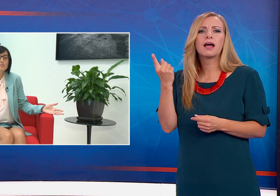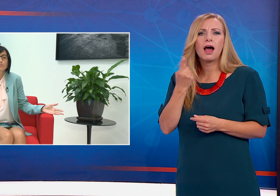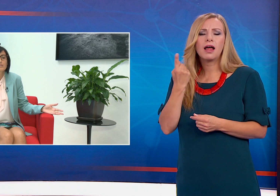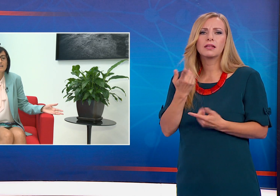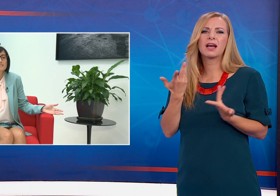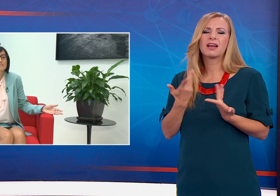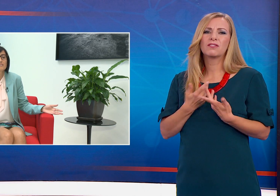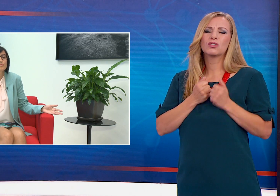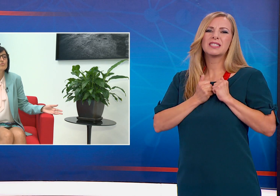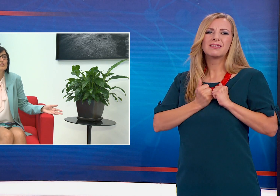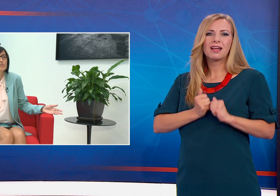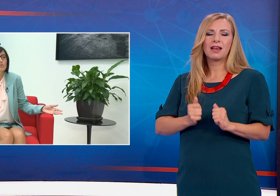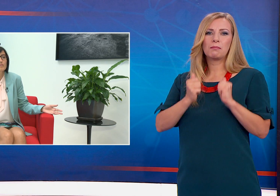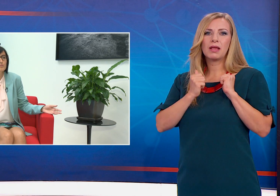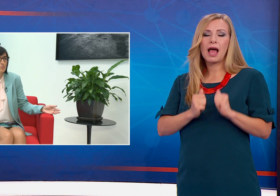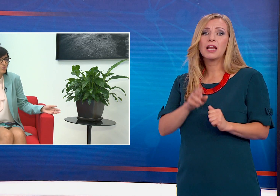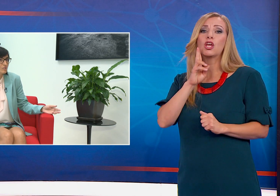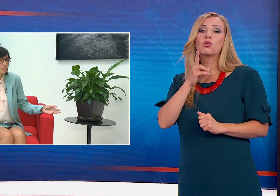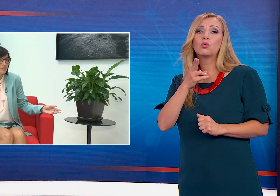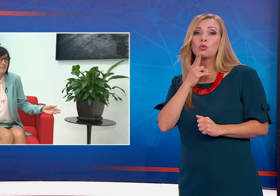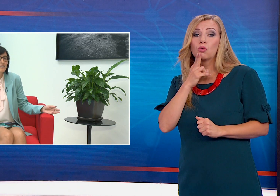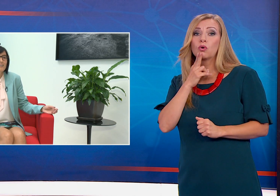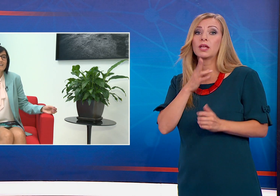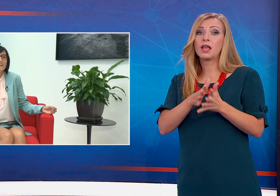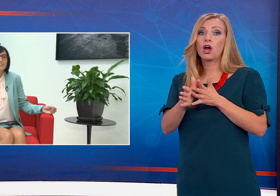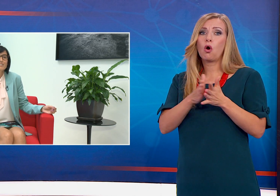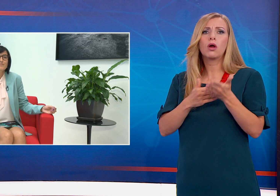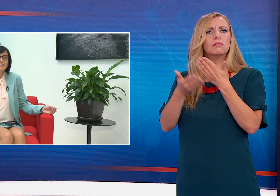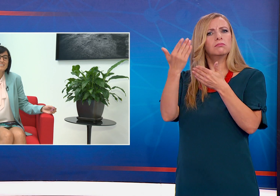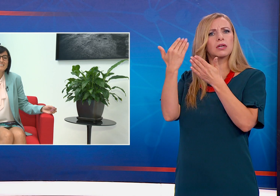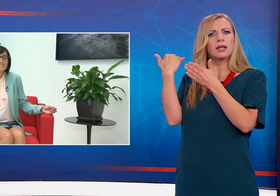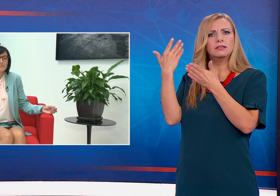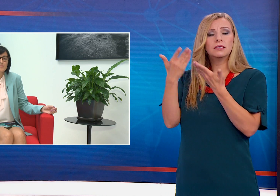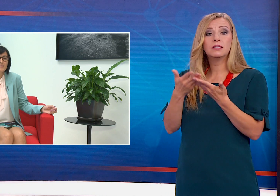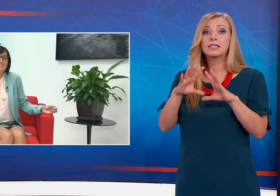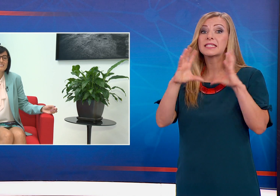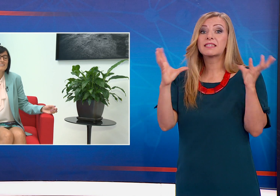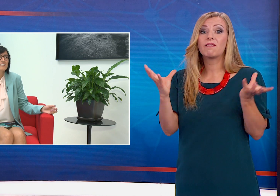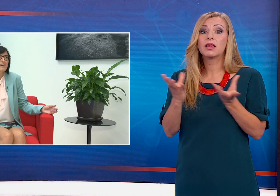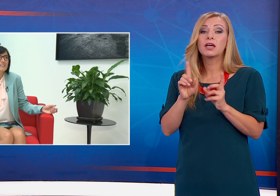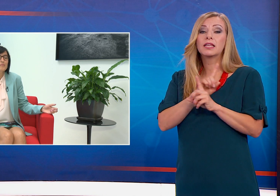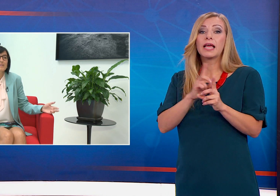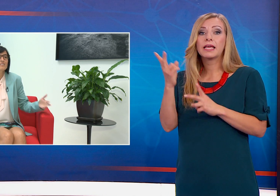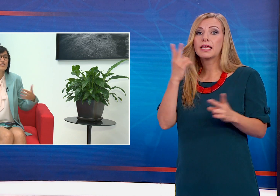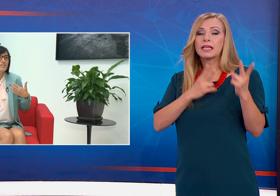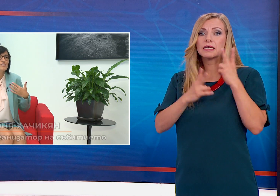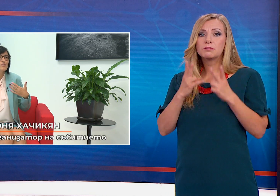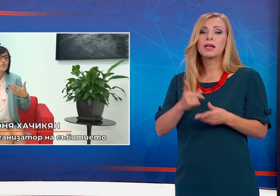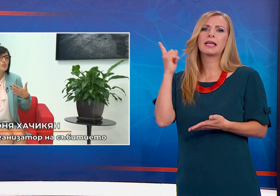подлагани, не чуващите хора в исторически план, как света не ги разбира и ги кара да правят неща с живота си,